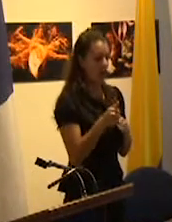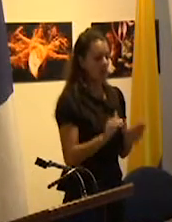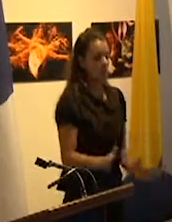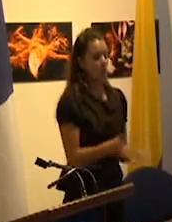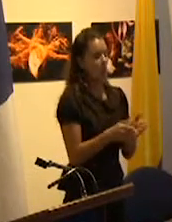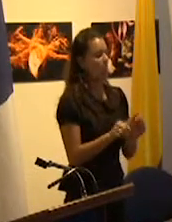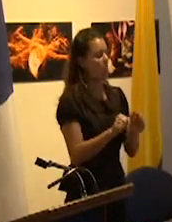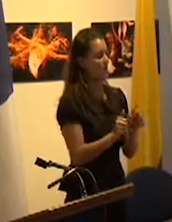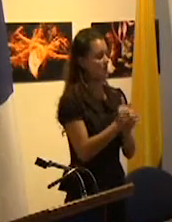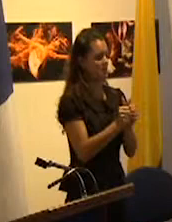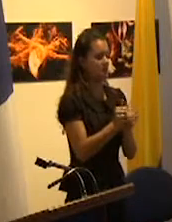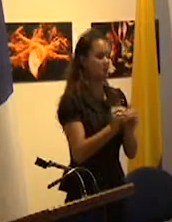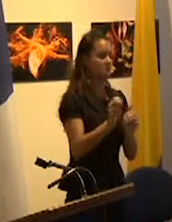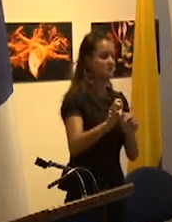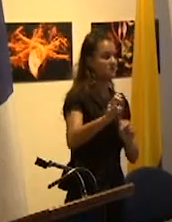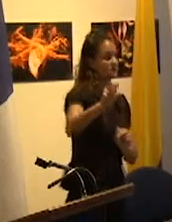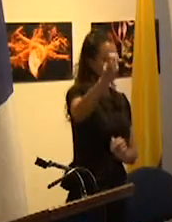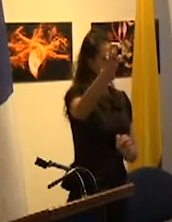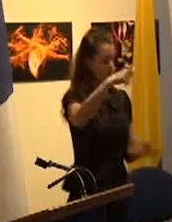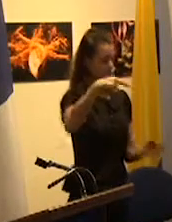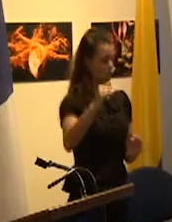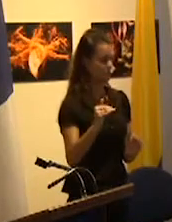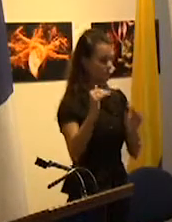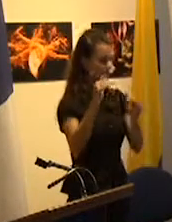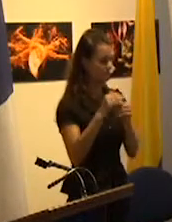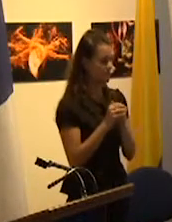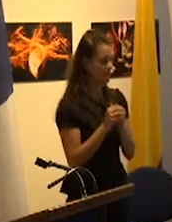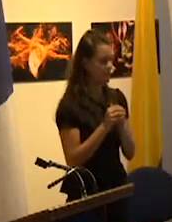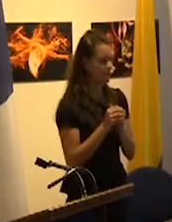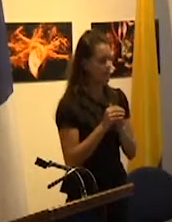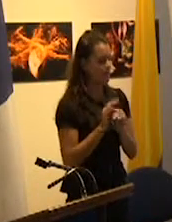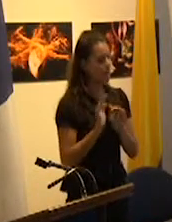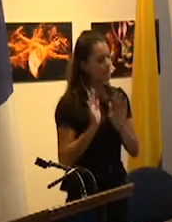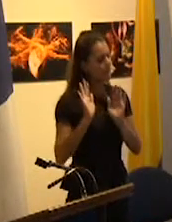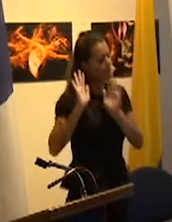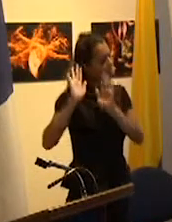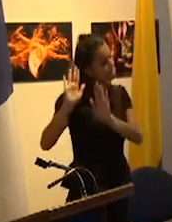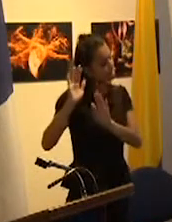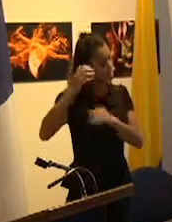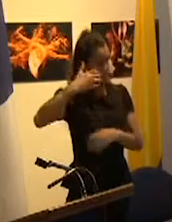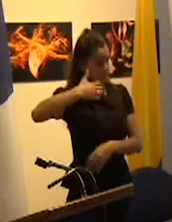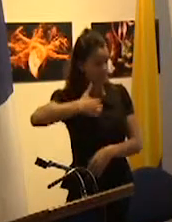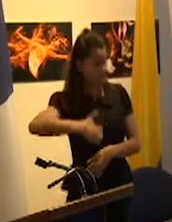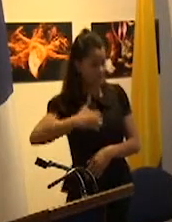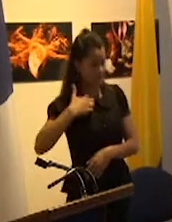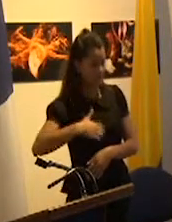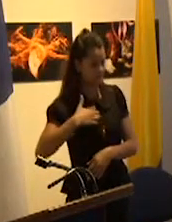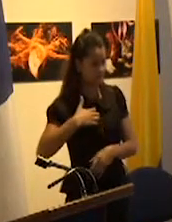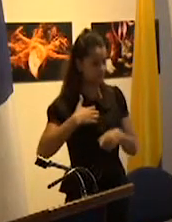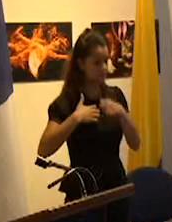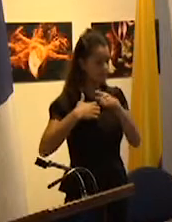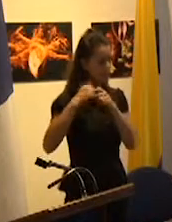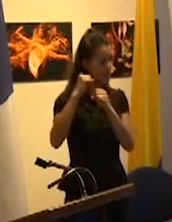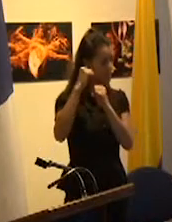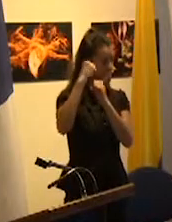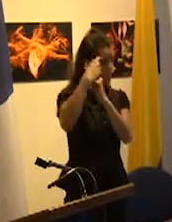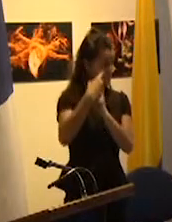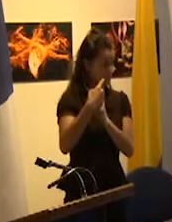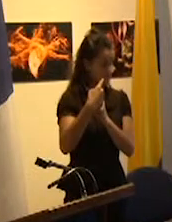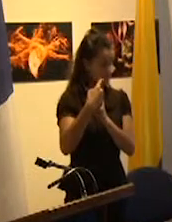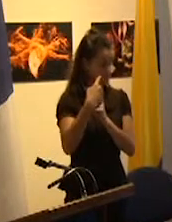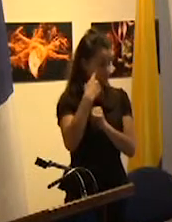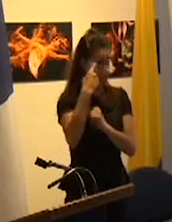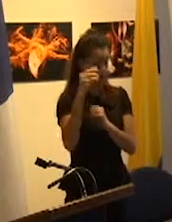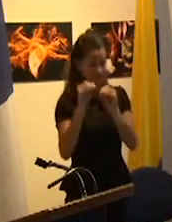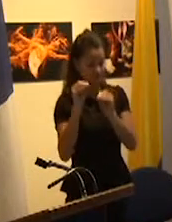niveles educativos diferentes no son en Argentina estos principios los primeros que se objetan